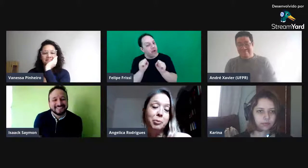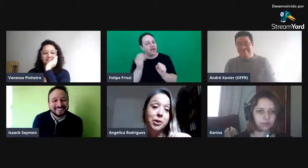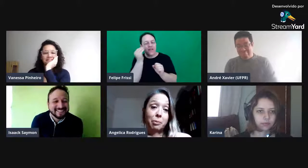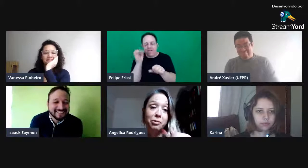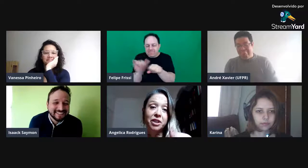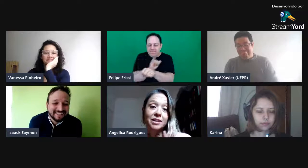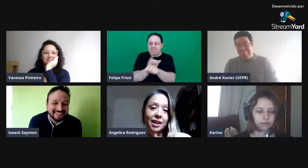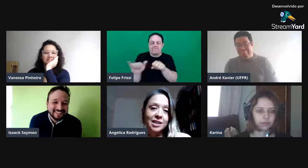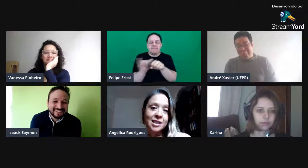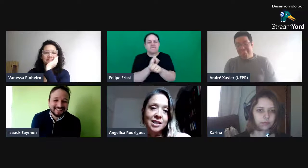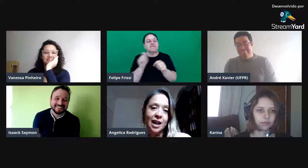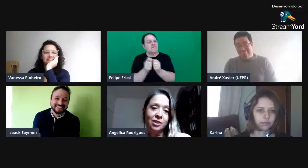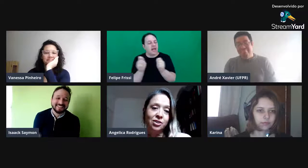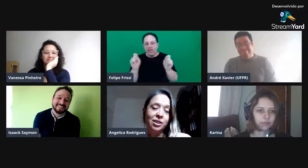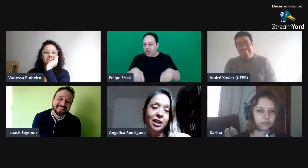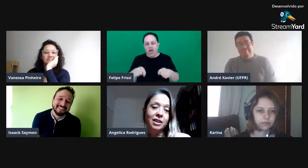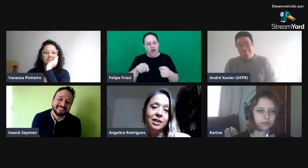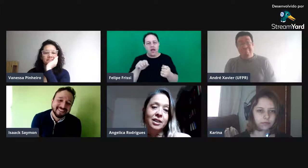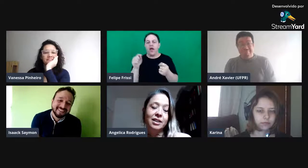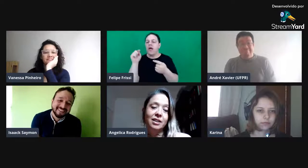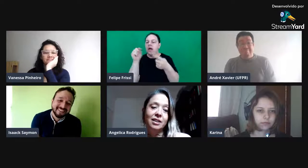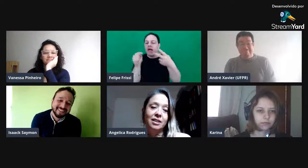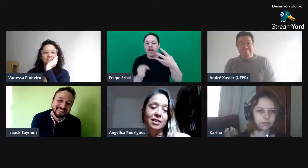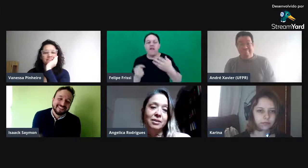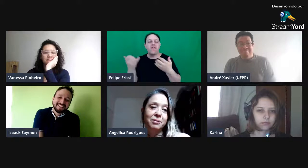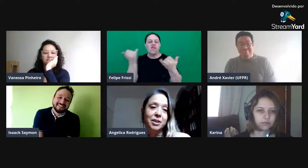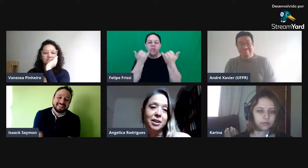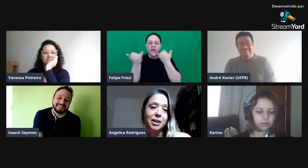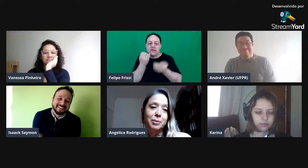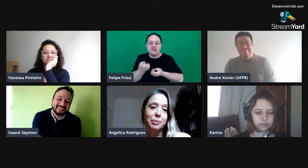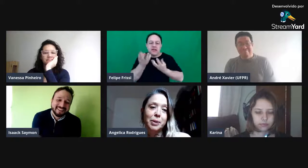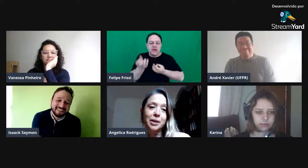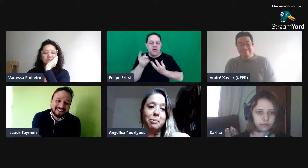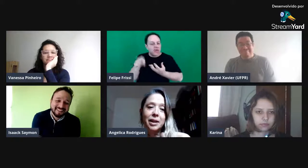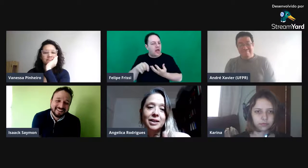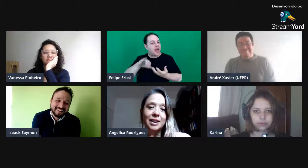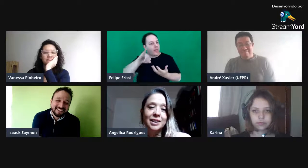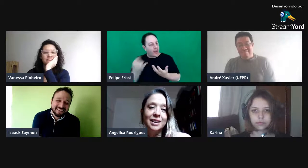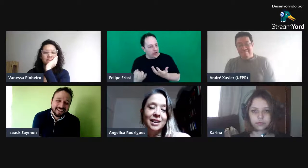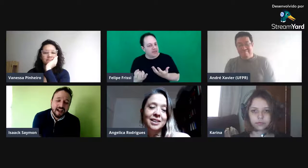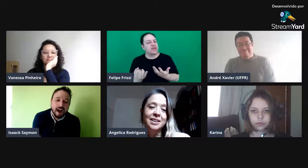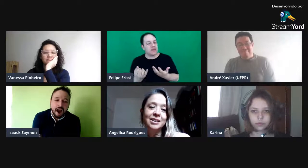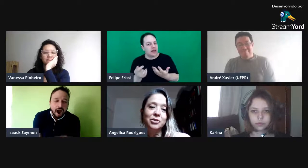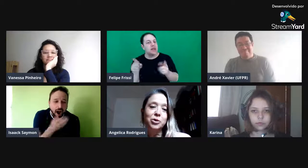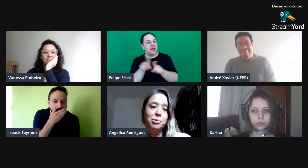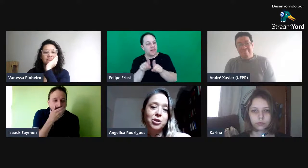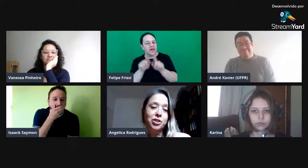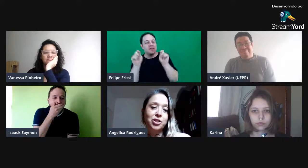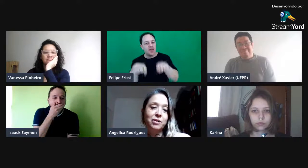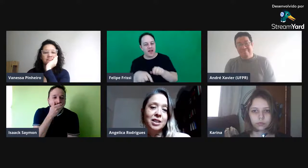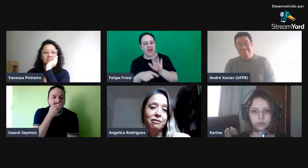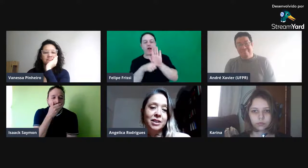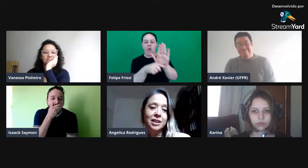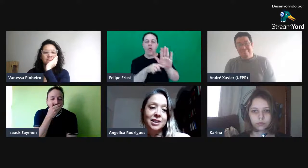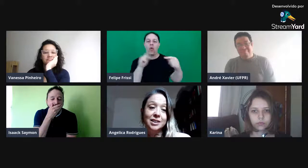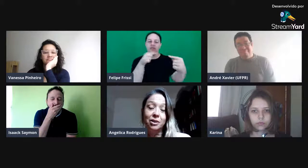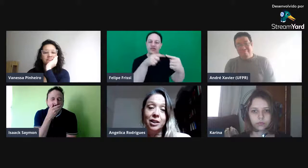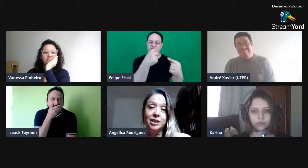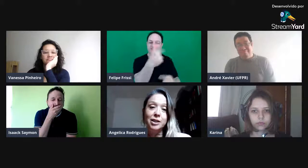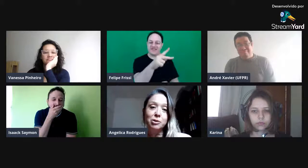poder aproveitar esses dados, né? E para também atender aí os objetivos da Vanessa. Então, agradeço